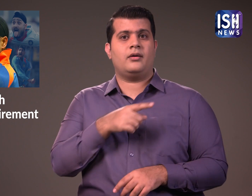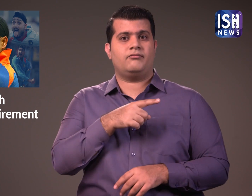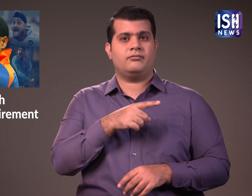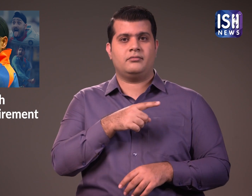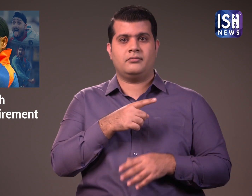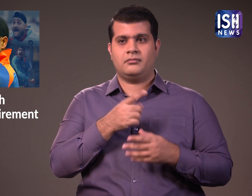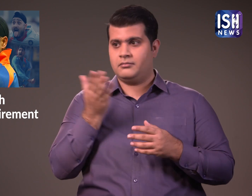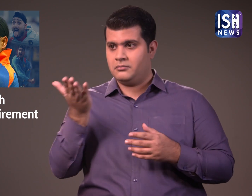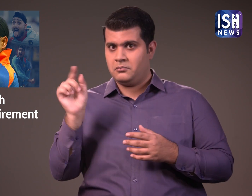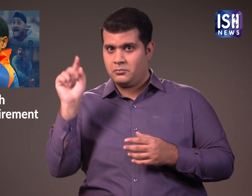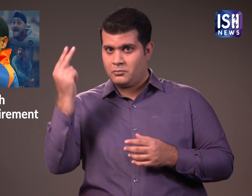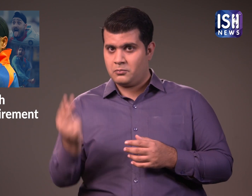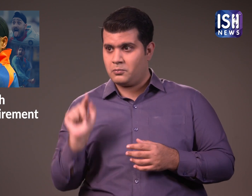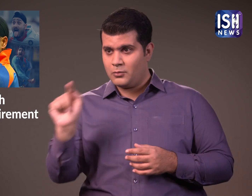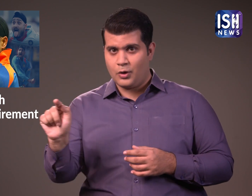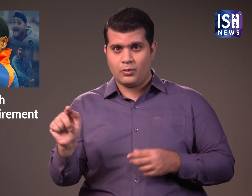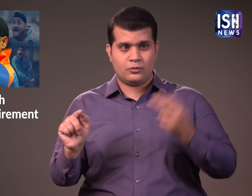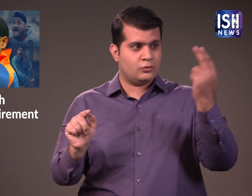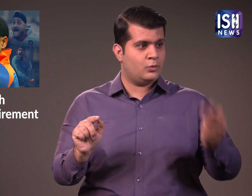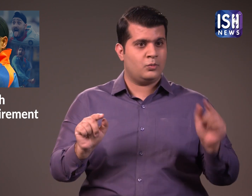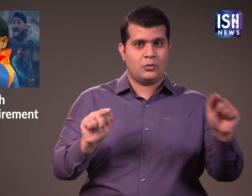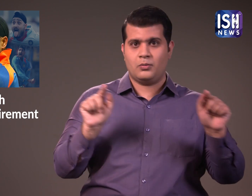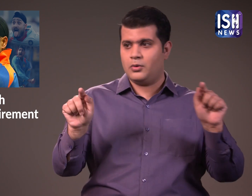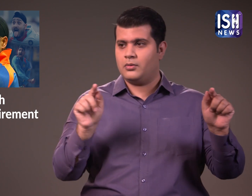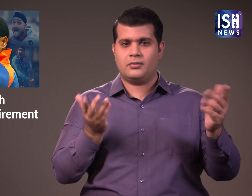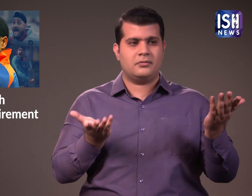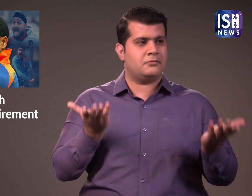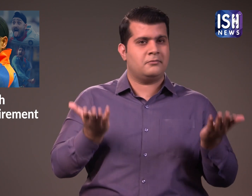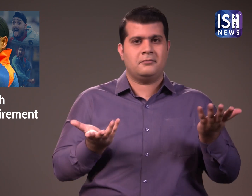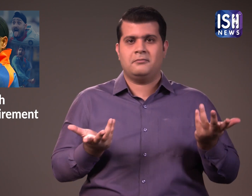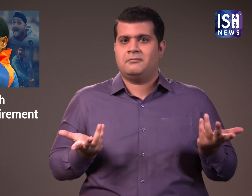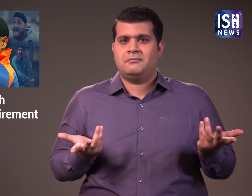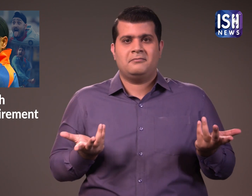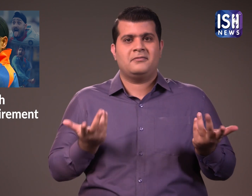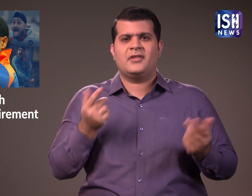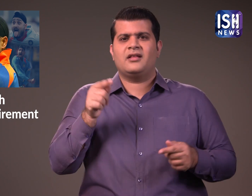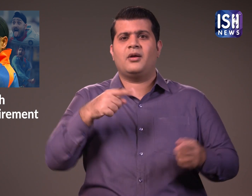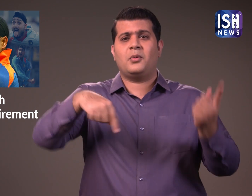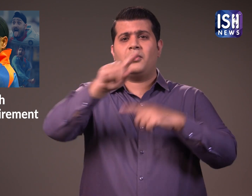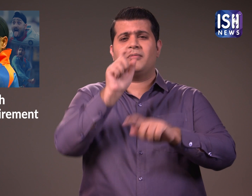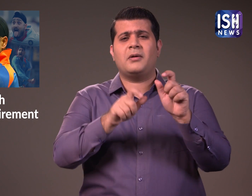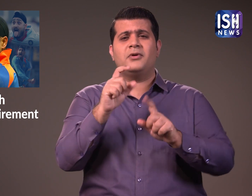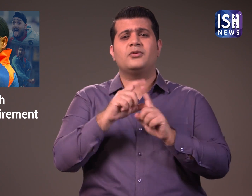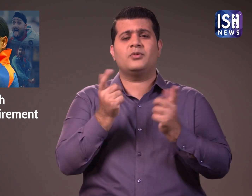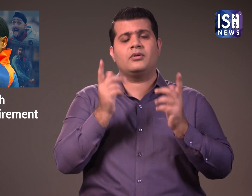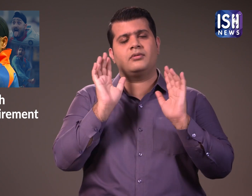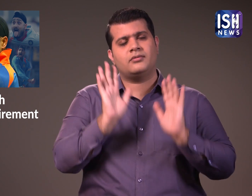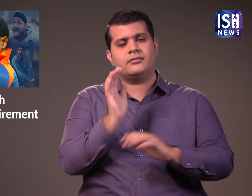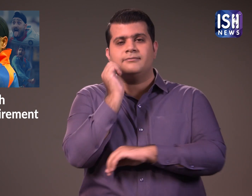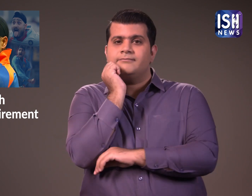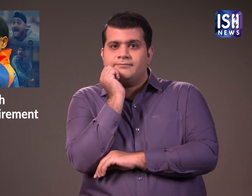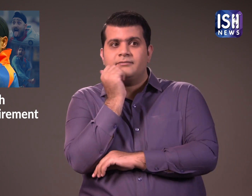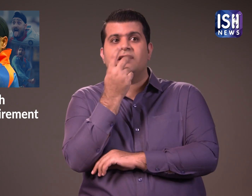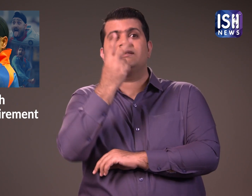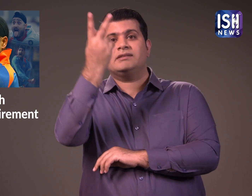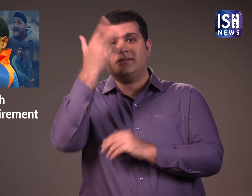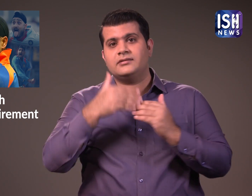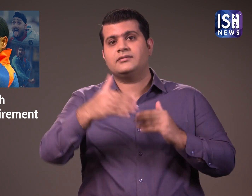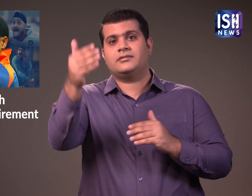सकते है अब इन दो अलग-अलग कहानियों के साथ हमें इंतजार करना होगा और देखना होगा कि स्पिनर आगे क्या करते